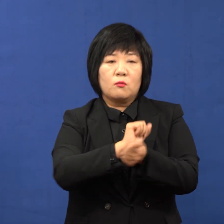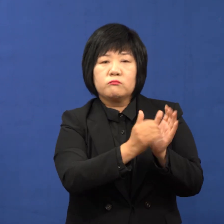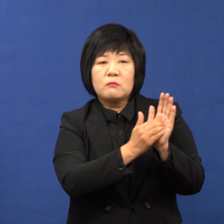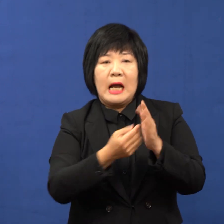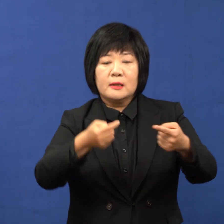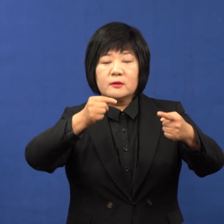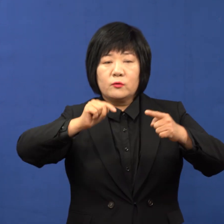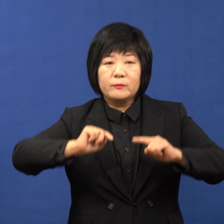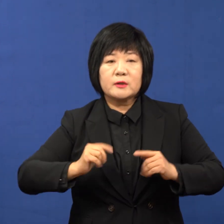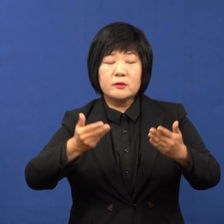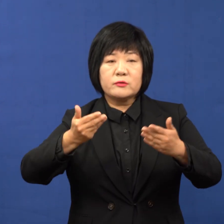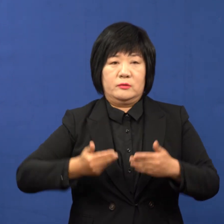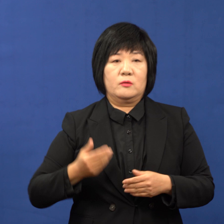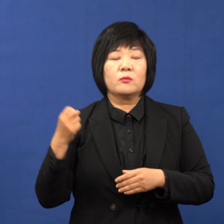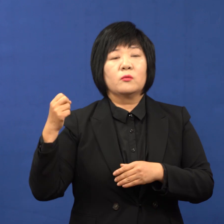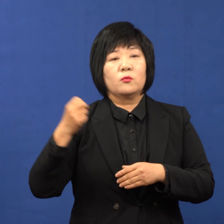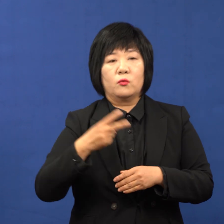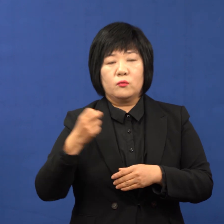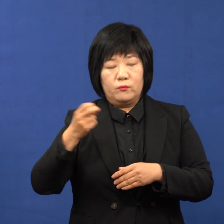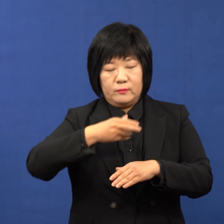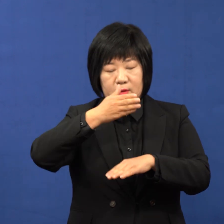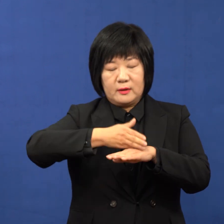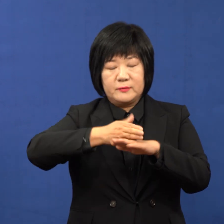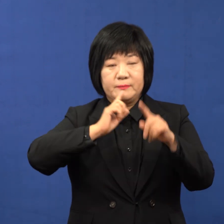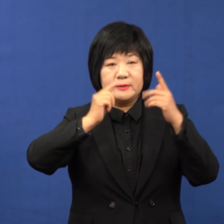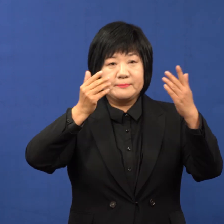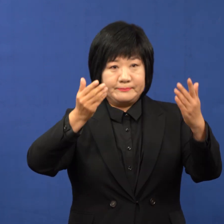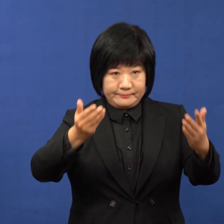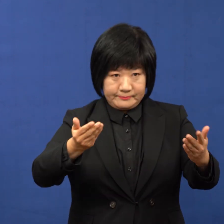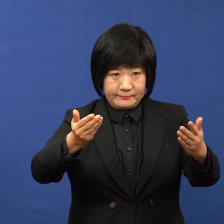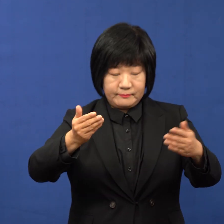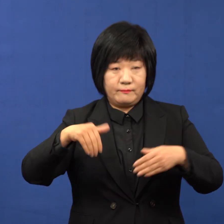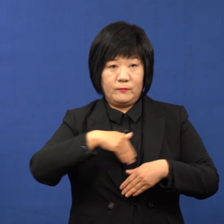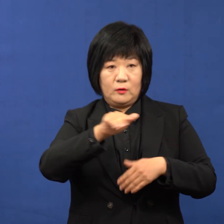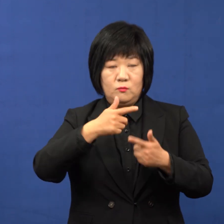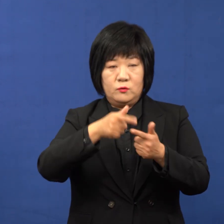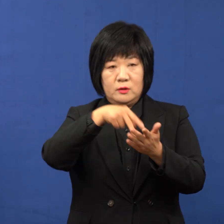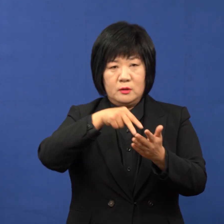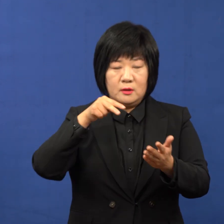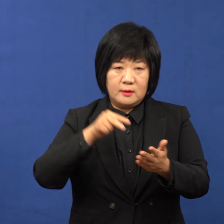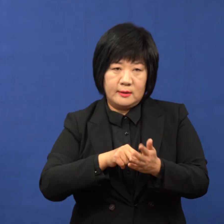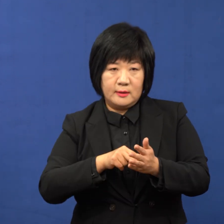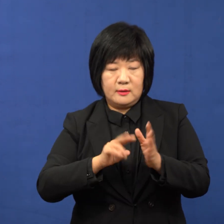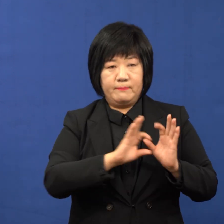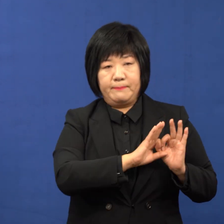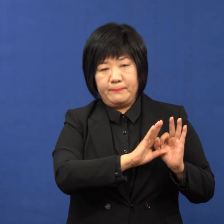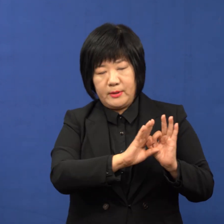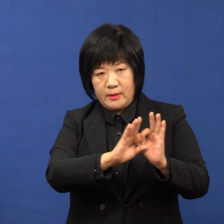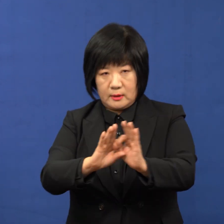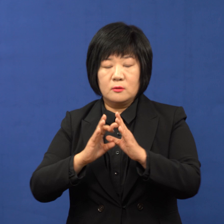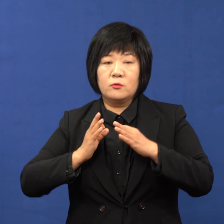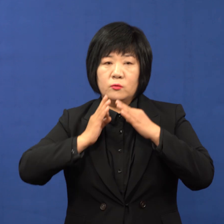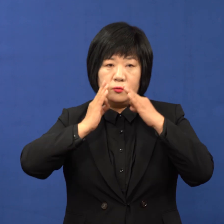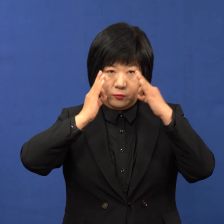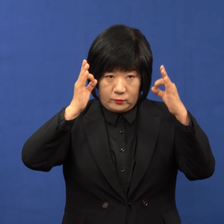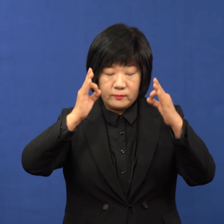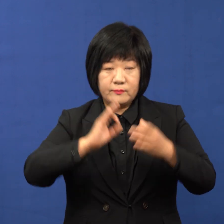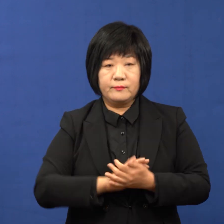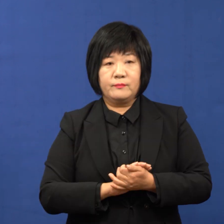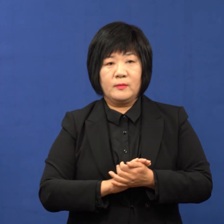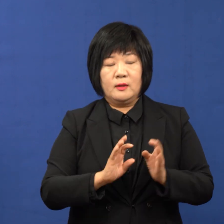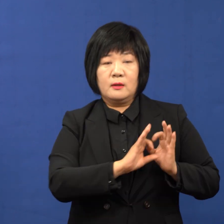동참해 주셔서 이 또한 거듭 감사하다는 말씀을 드립니다. 저희도 손놓지 않고 있겠습니다.